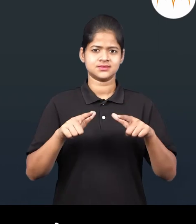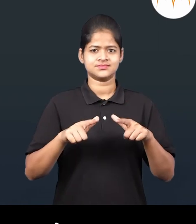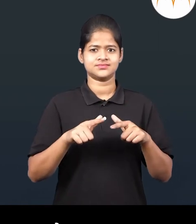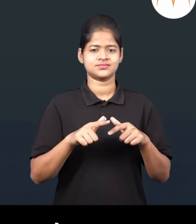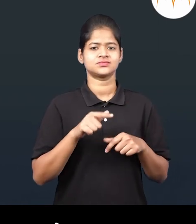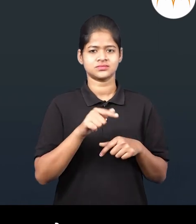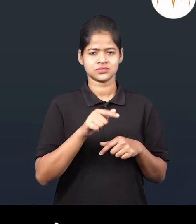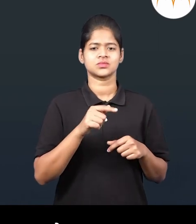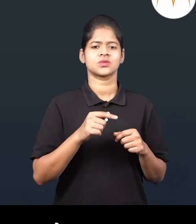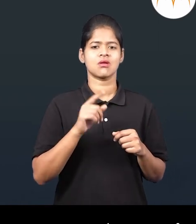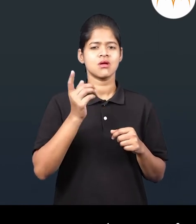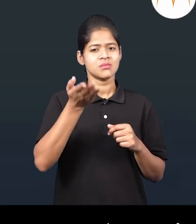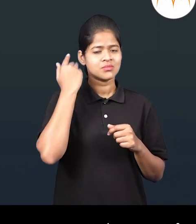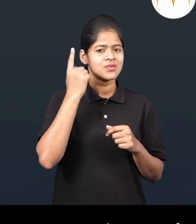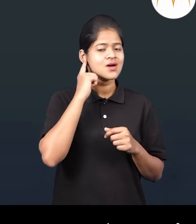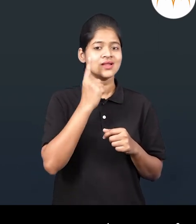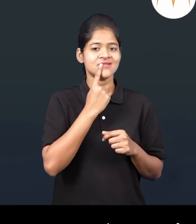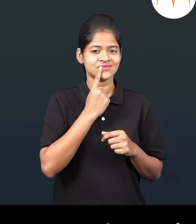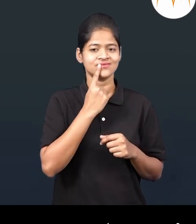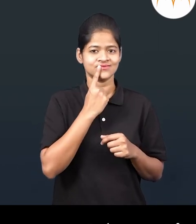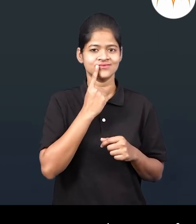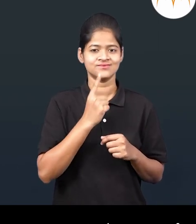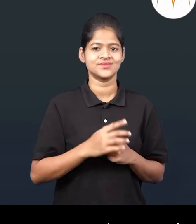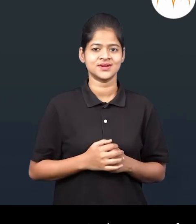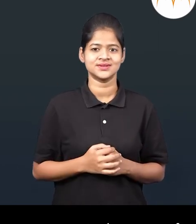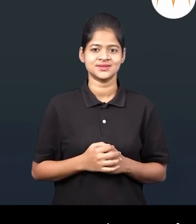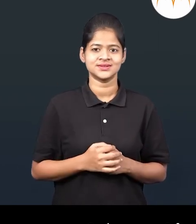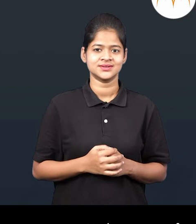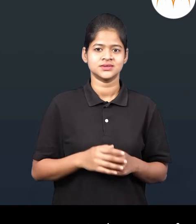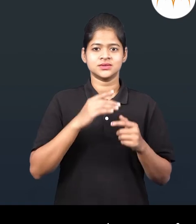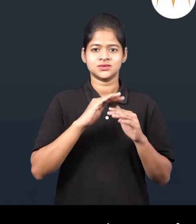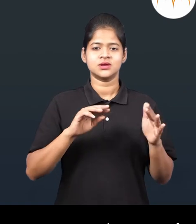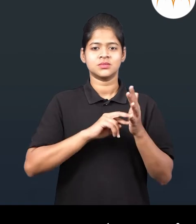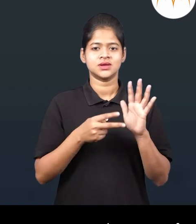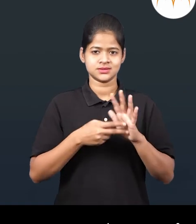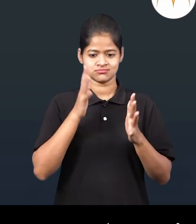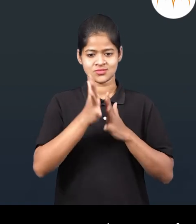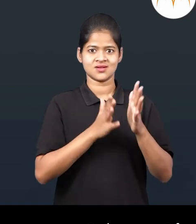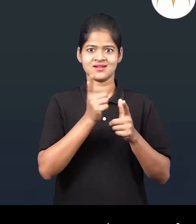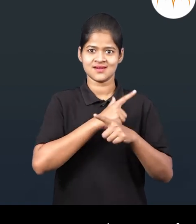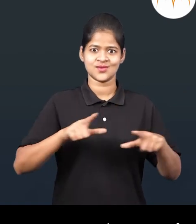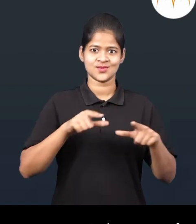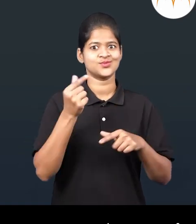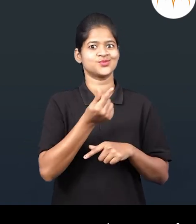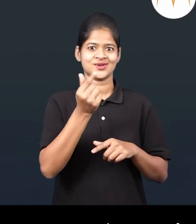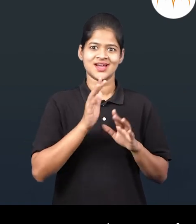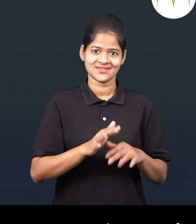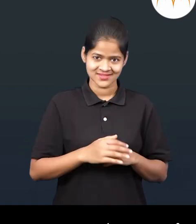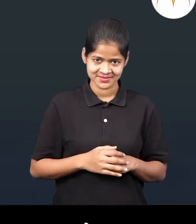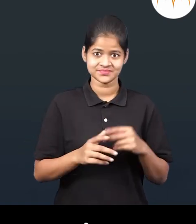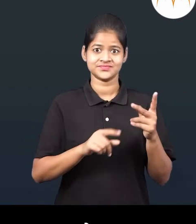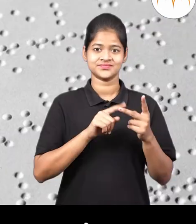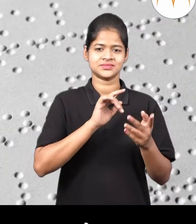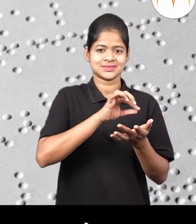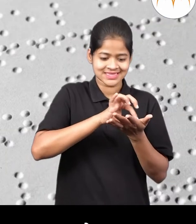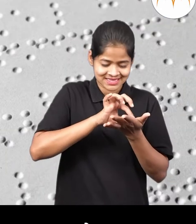खुडांची भाषा आसु शकते। उदाहरनार्थ करण बधिरत्व असनारे काही लोक वापरताथ ती करपल लवी।